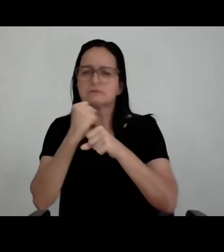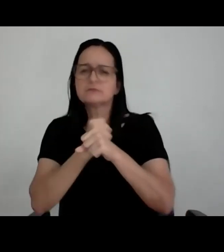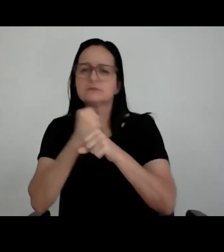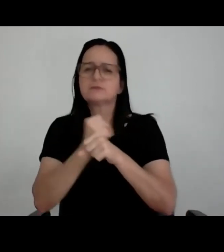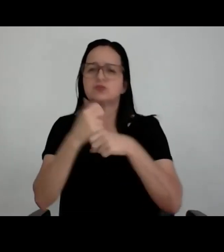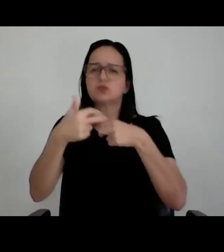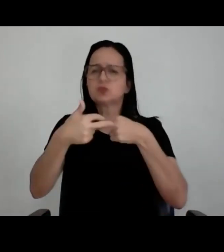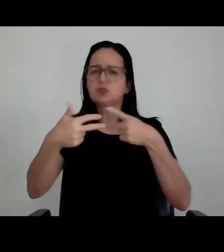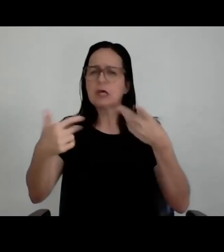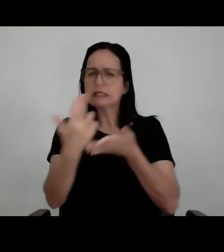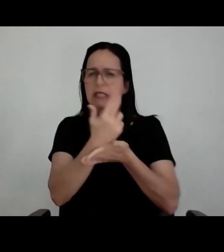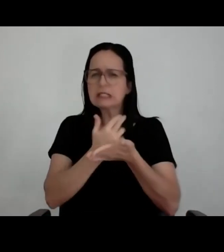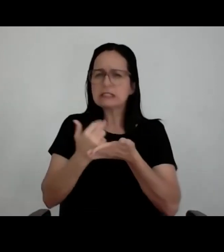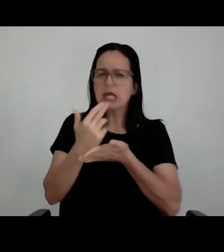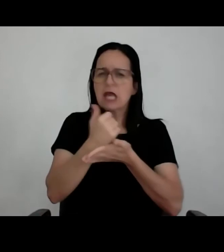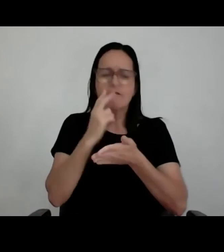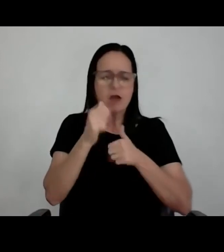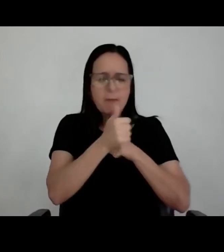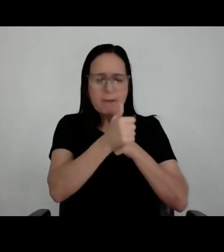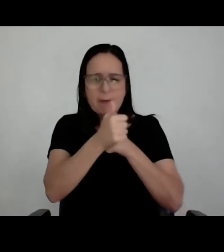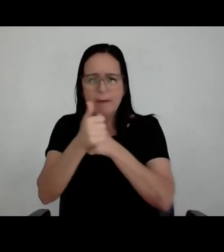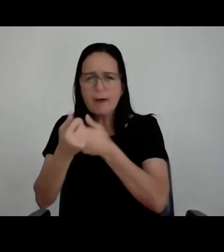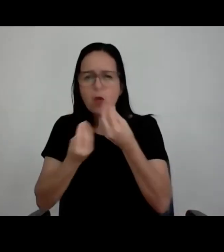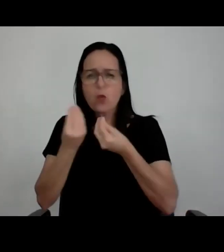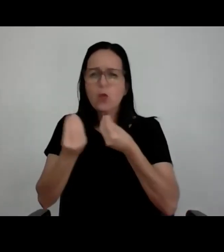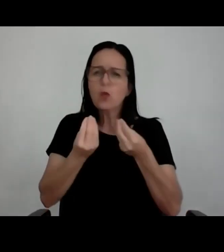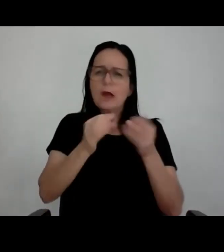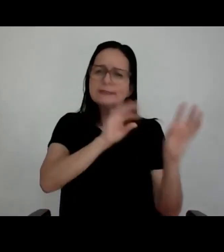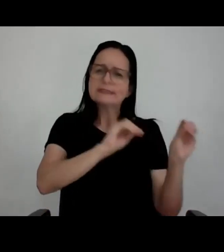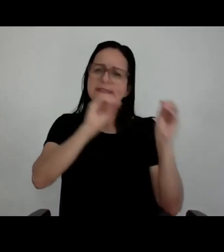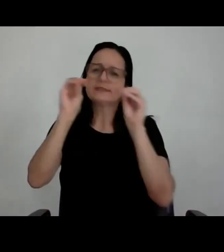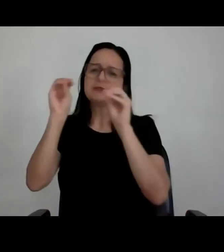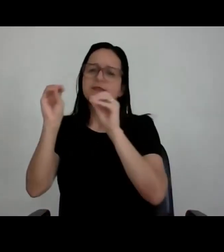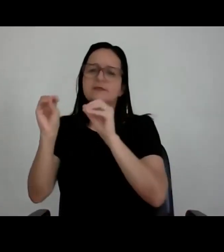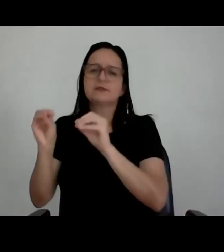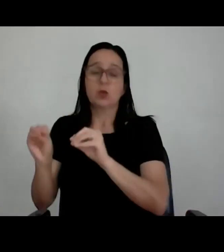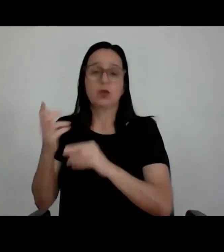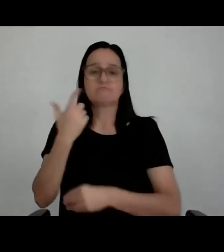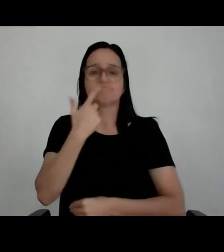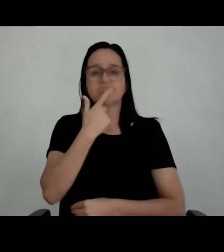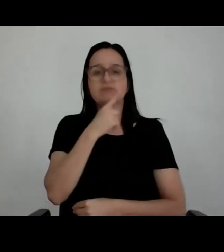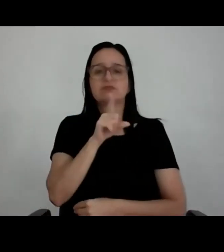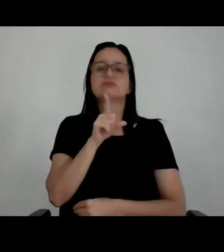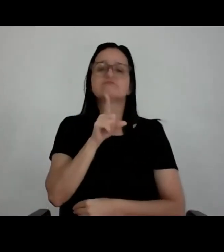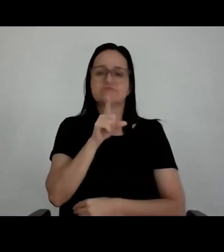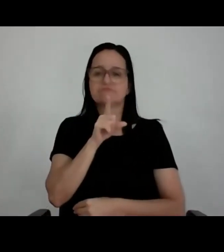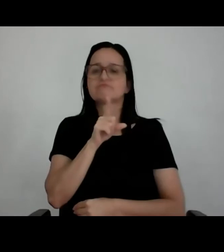desenhando, acompanhando, transportando, a gente conseguiu entregar